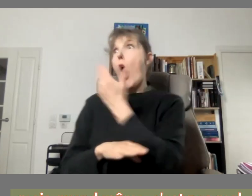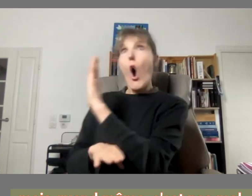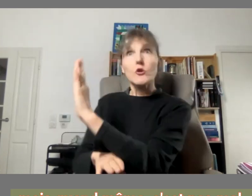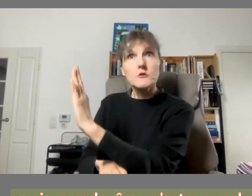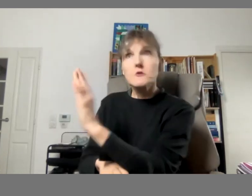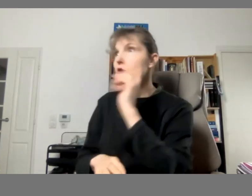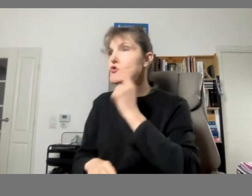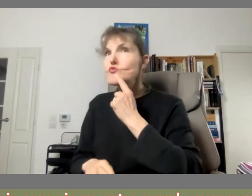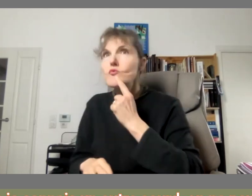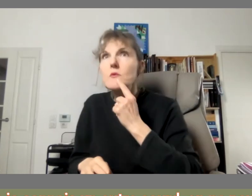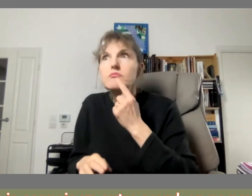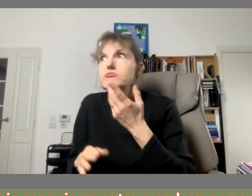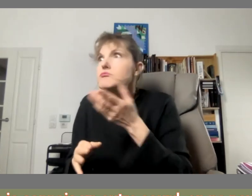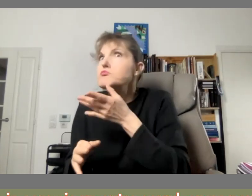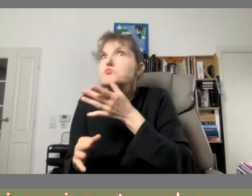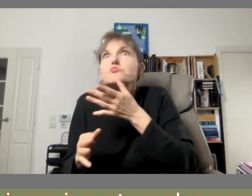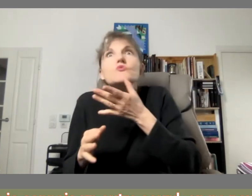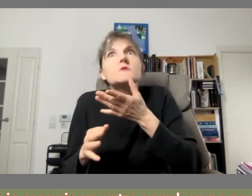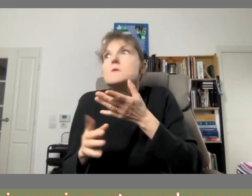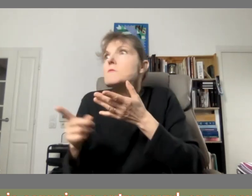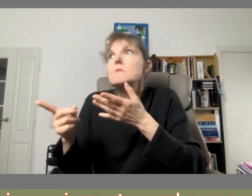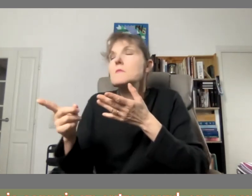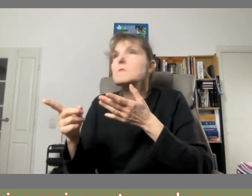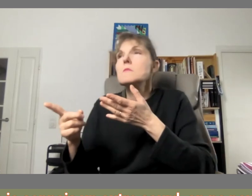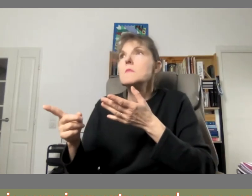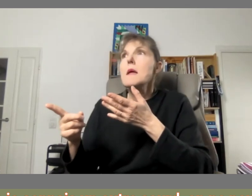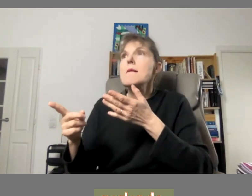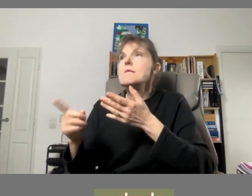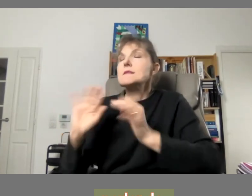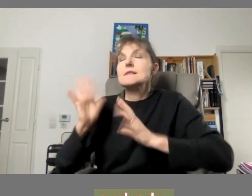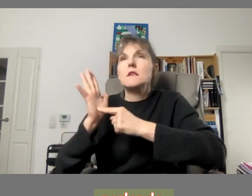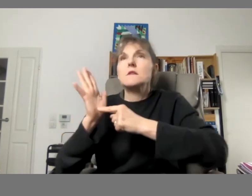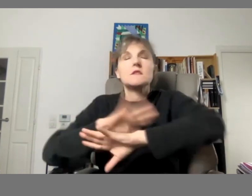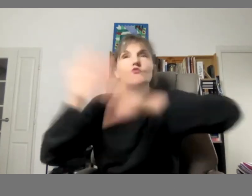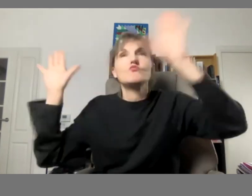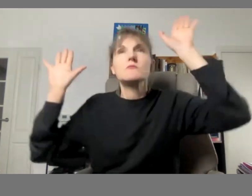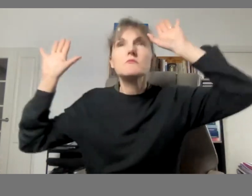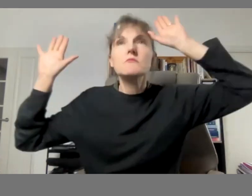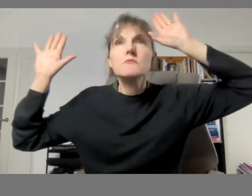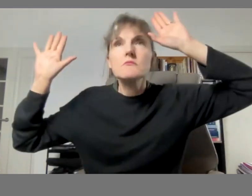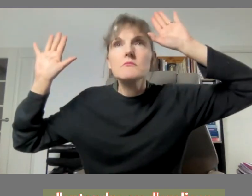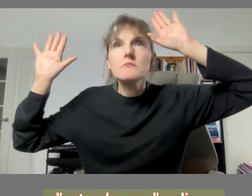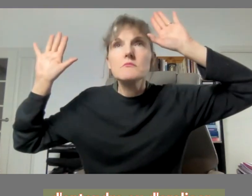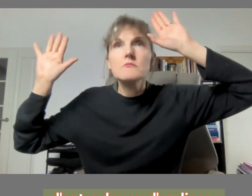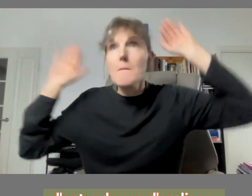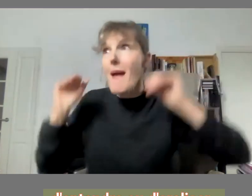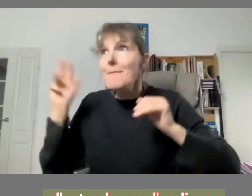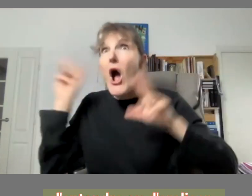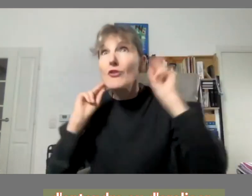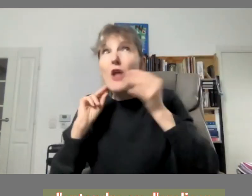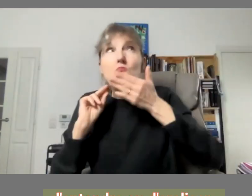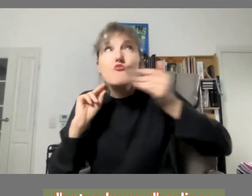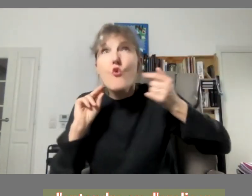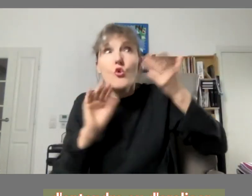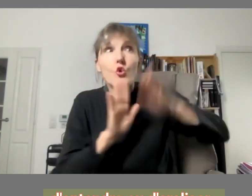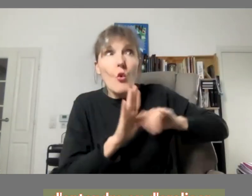c'est pas mal et puis je connais un autre sourd on peut pas lui parler de de d'entendre ou d'oraliser